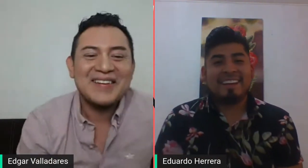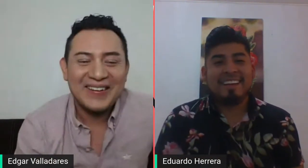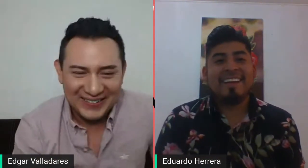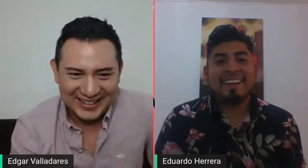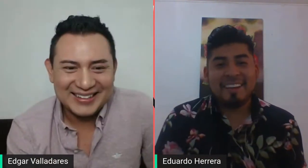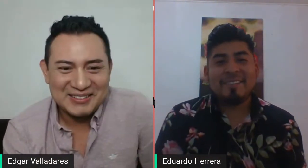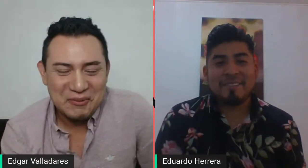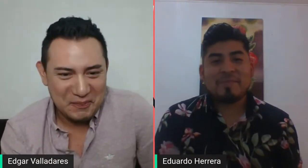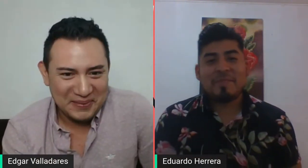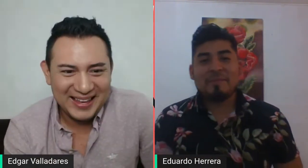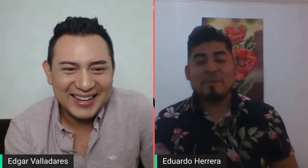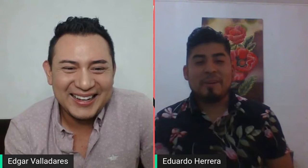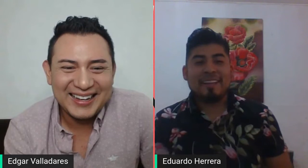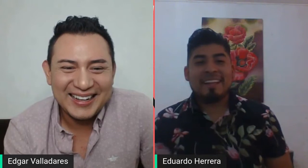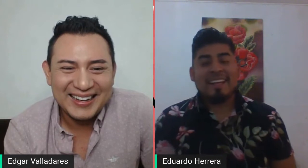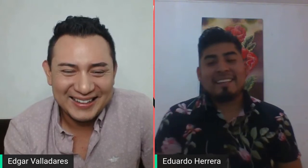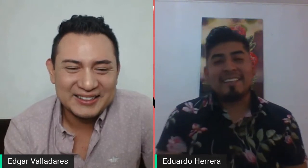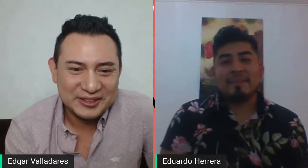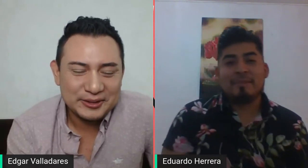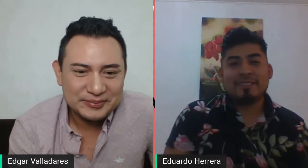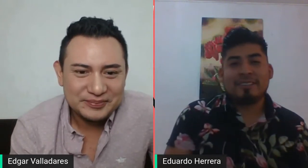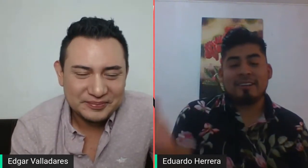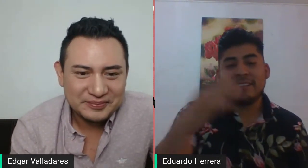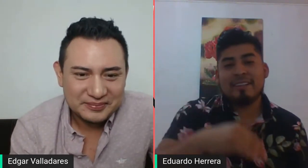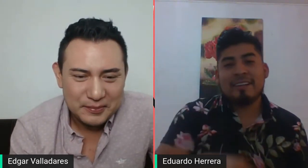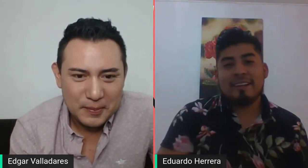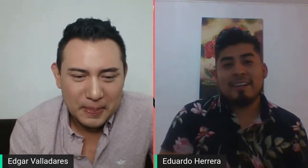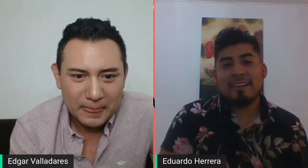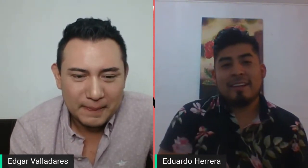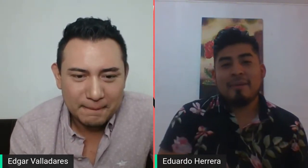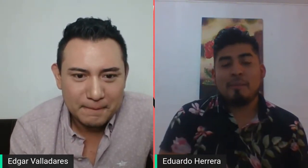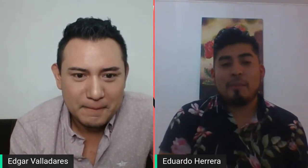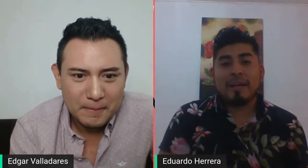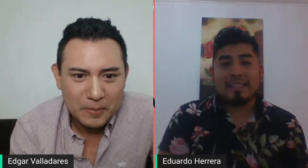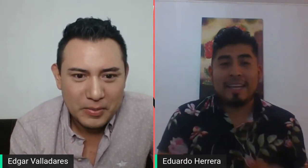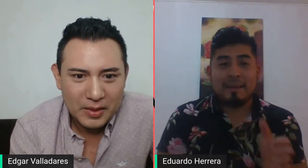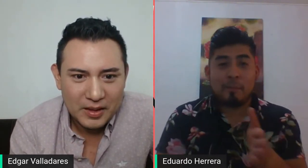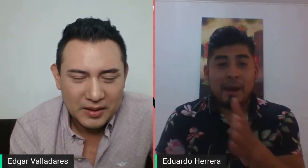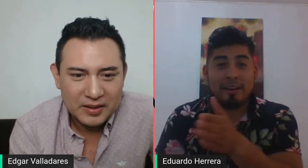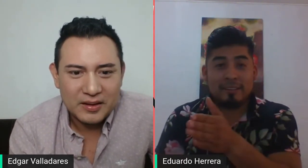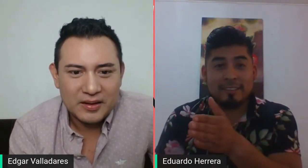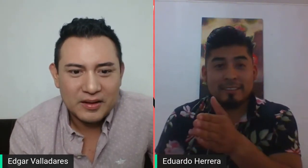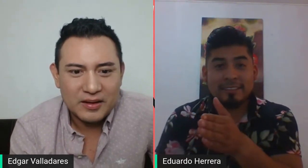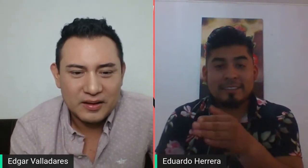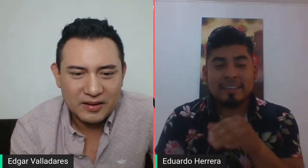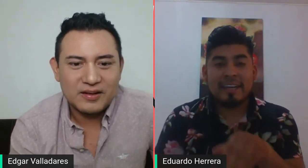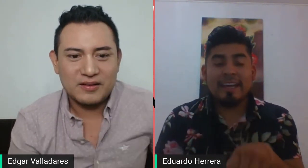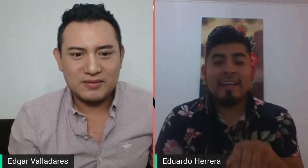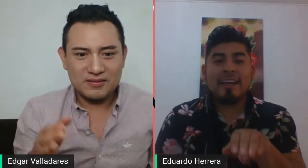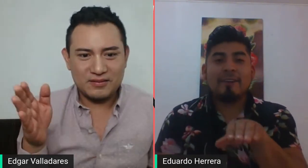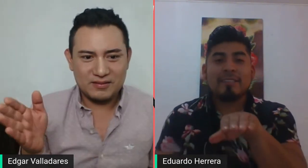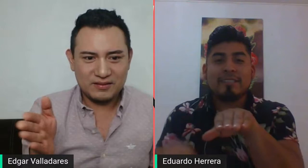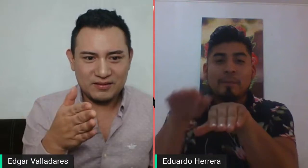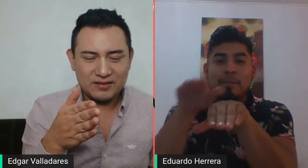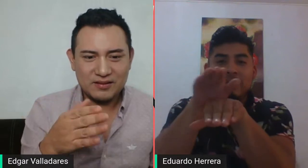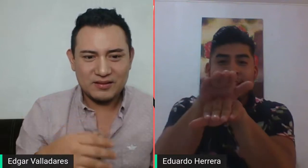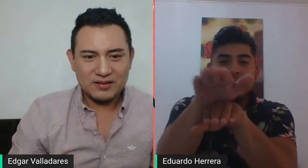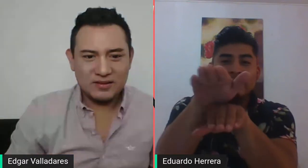Ok. Muy bien. Seguimos con pata de palo. ¿Sale? Vamos a hacer pata